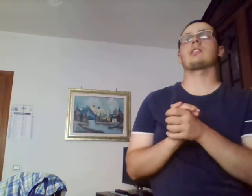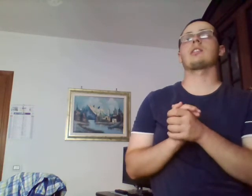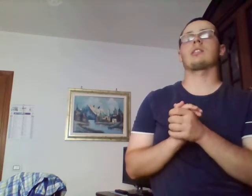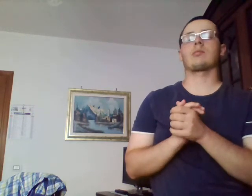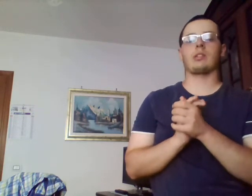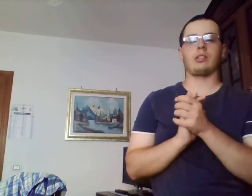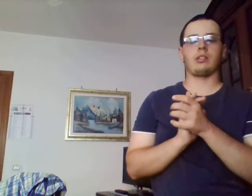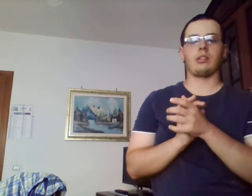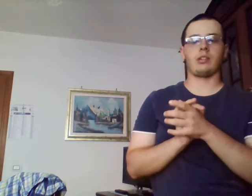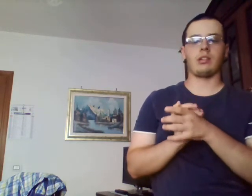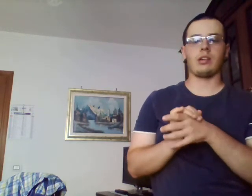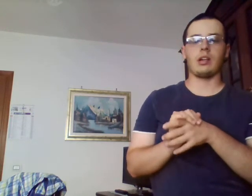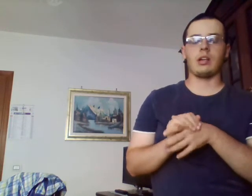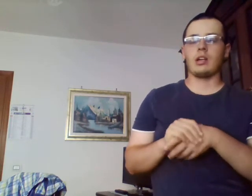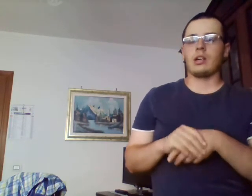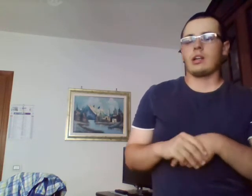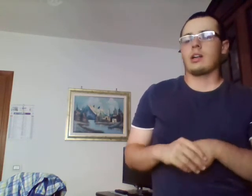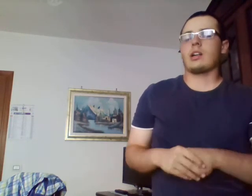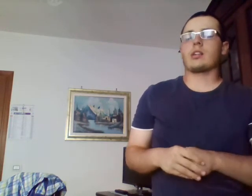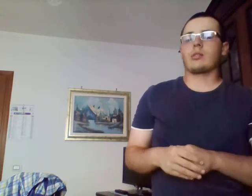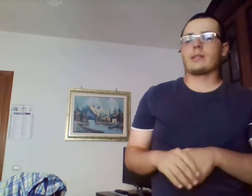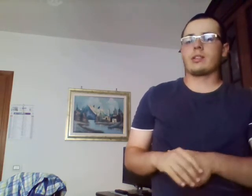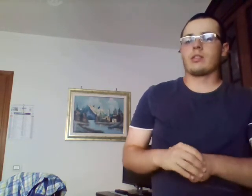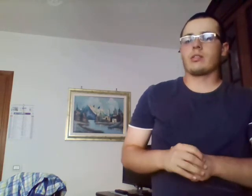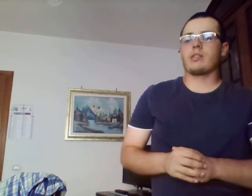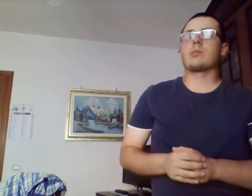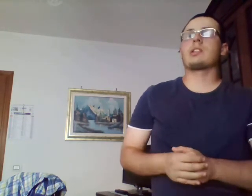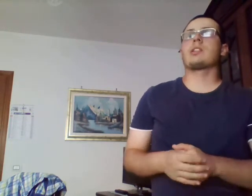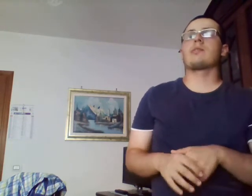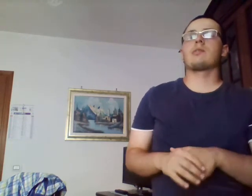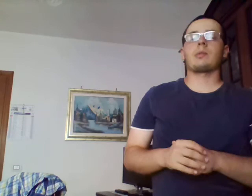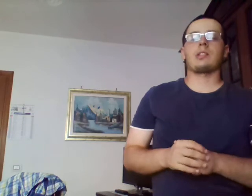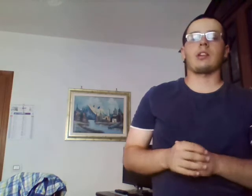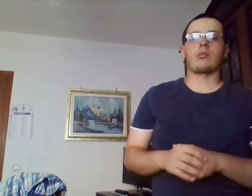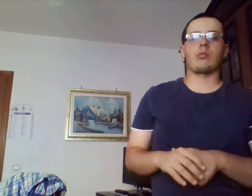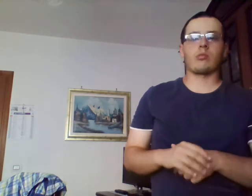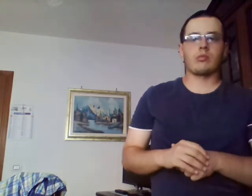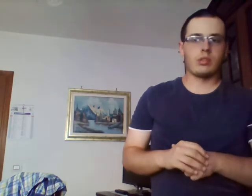e quindi la consiglio ovviamente vivamente a tutti,